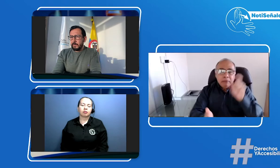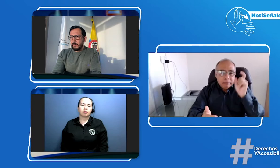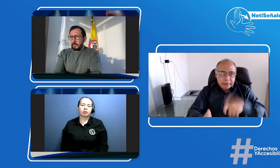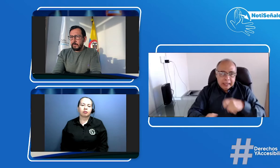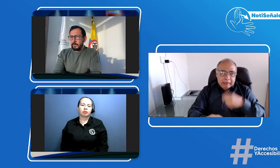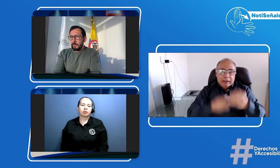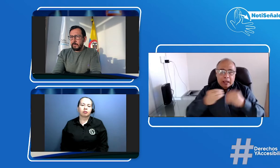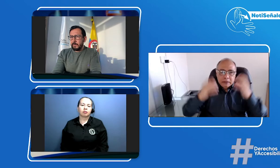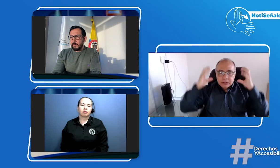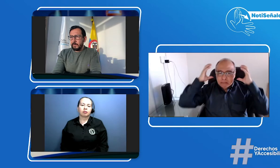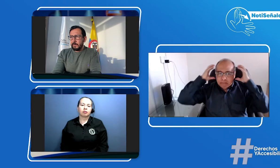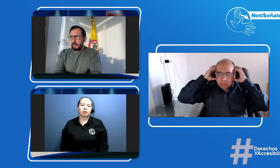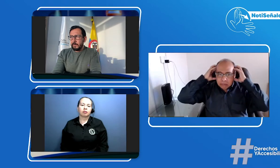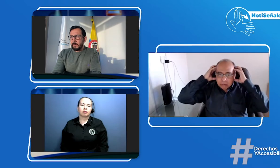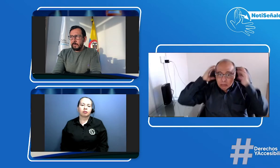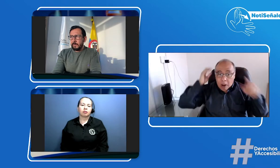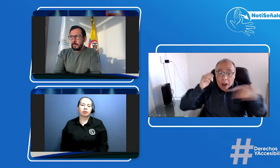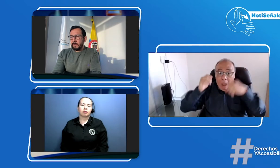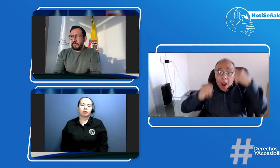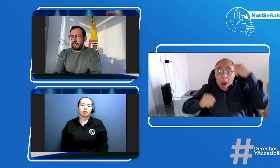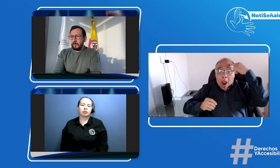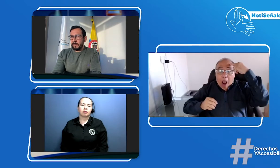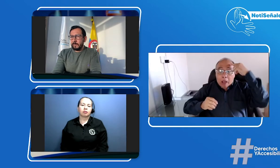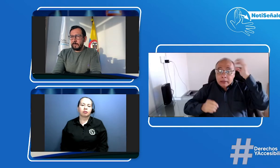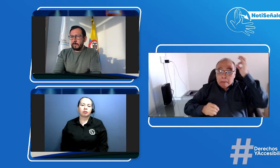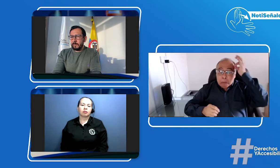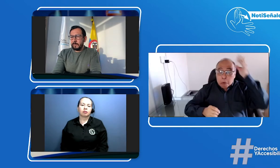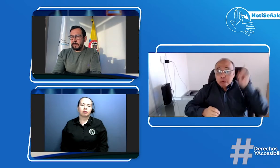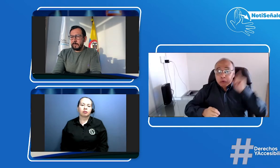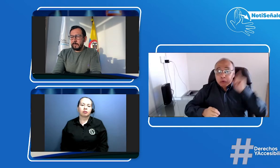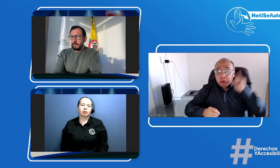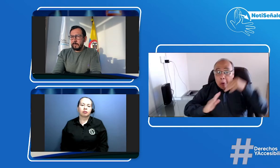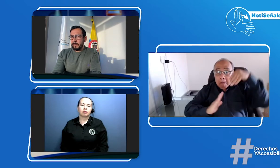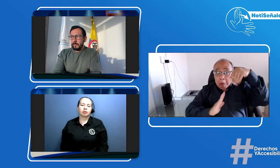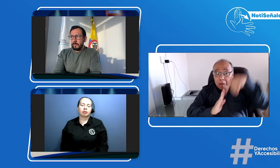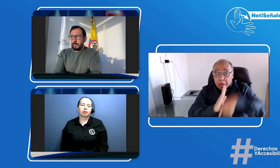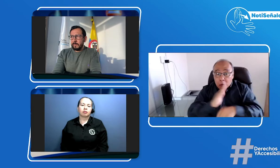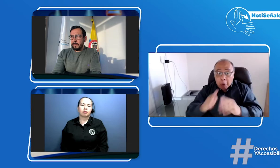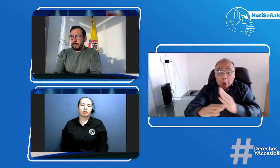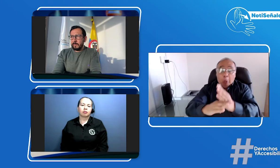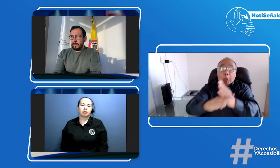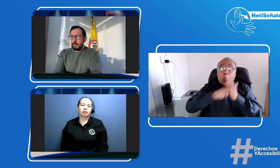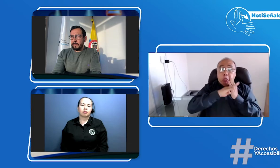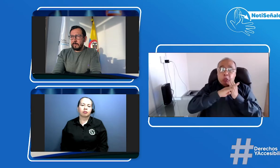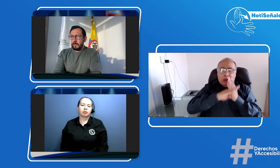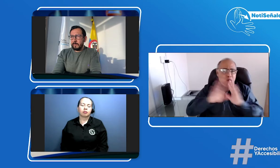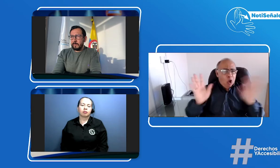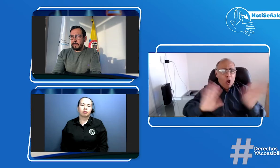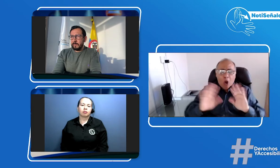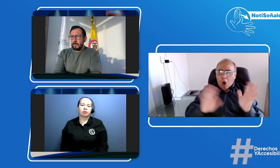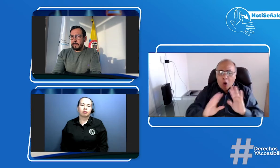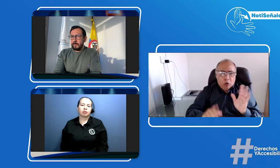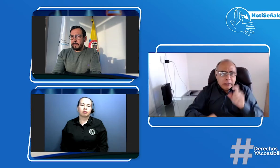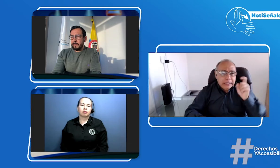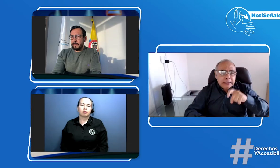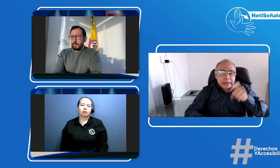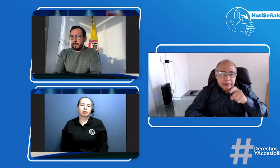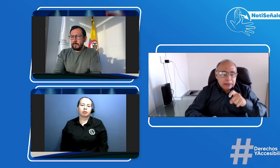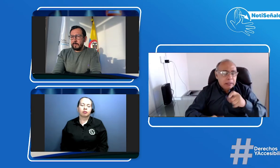no se preocupen vayan tienen que hacerse la audiometría algunos piensan es que no es que me va a salir que soy sordo